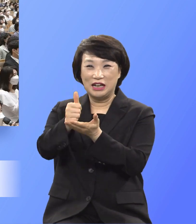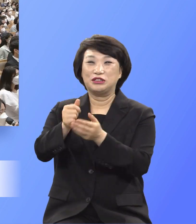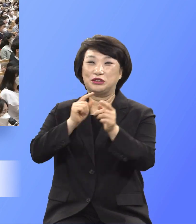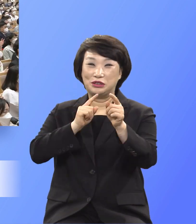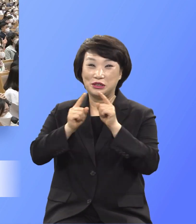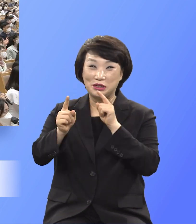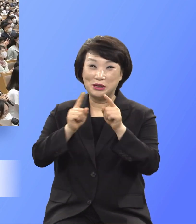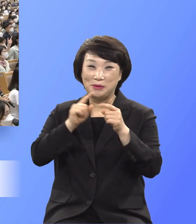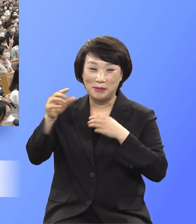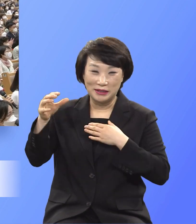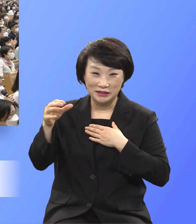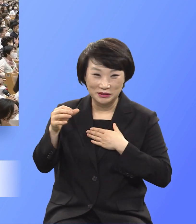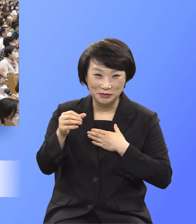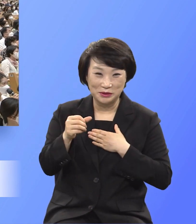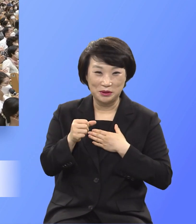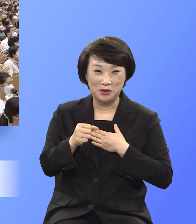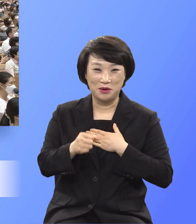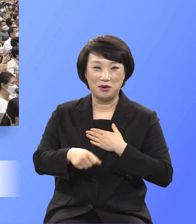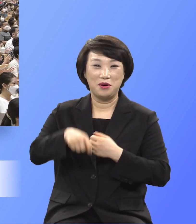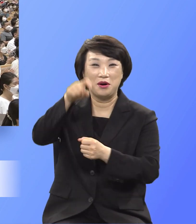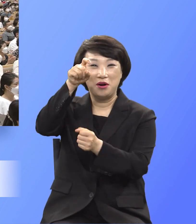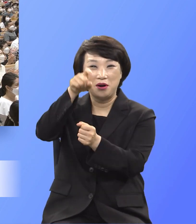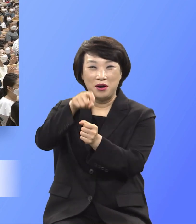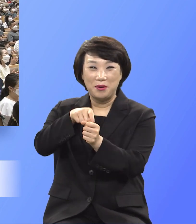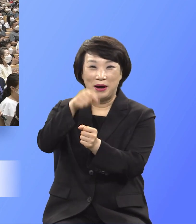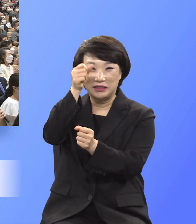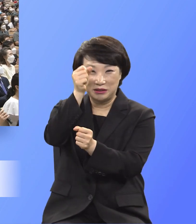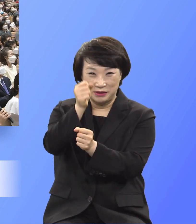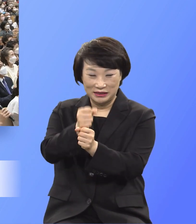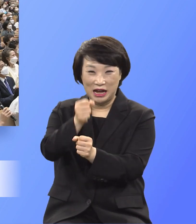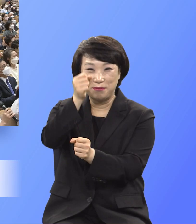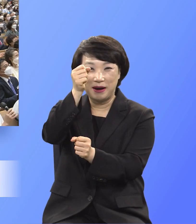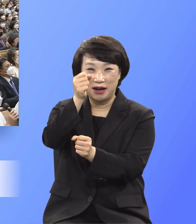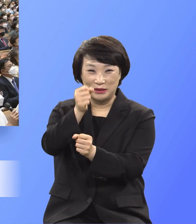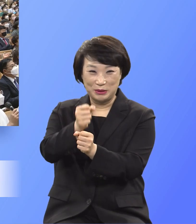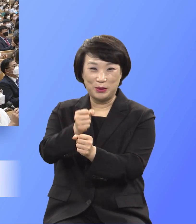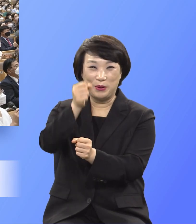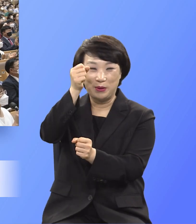예수님의 마음을 나중한 사랑으로